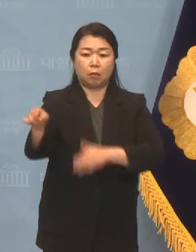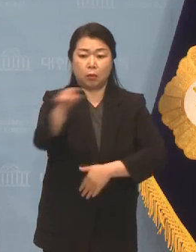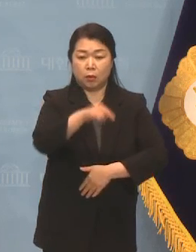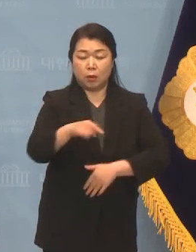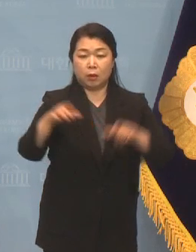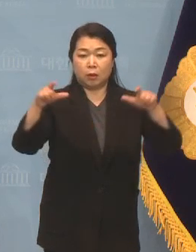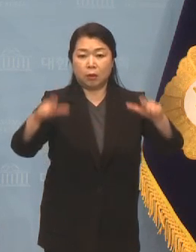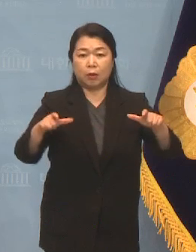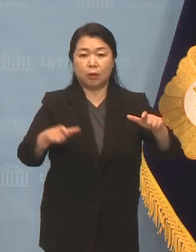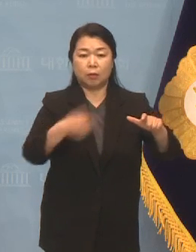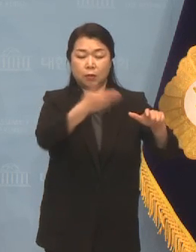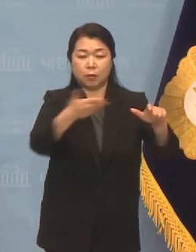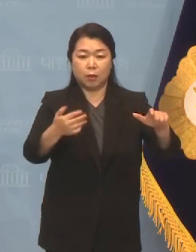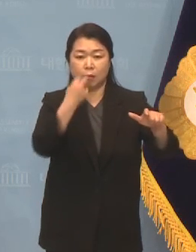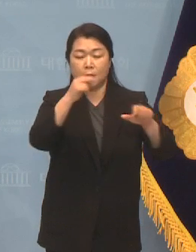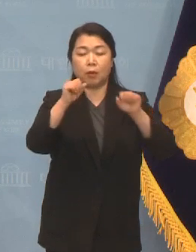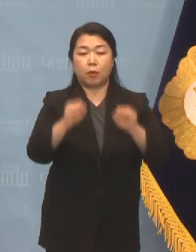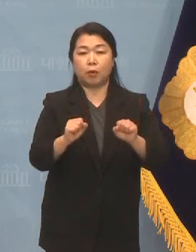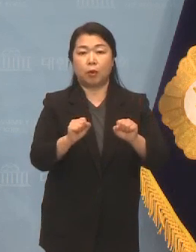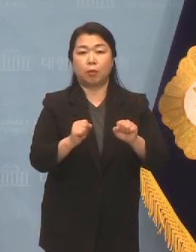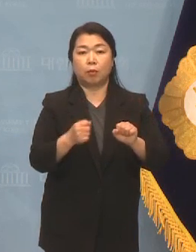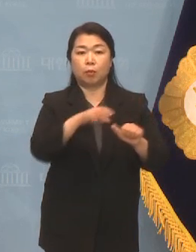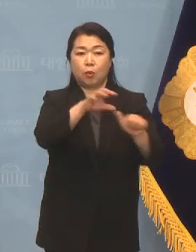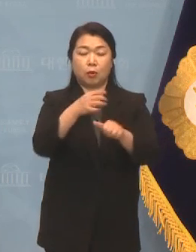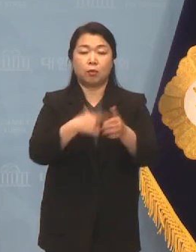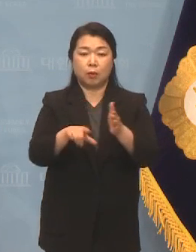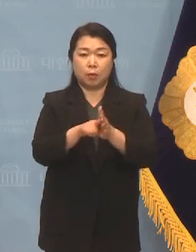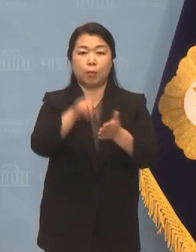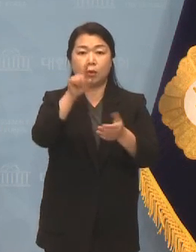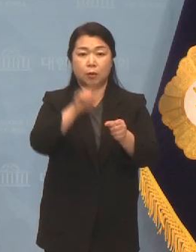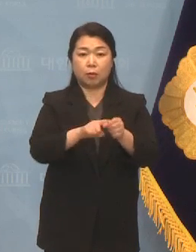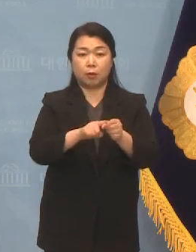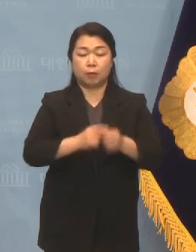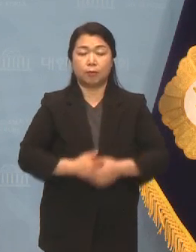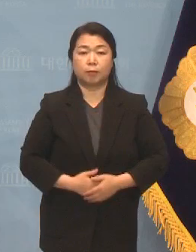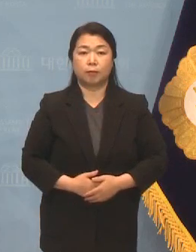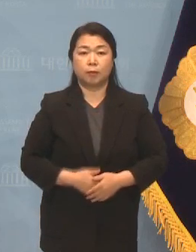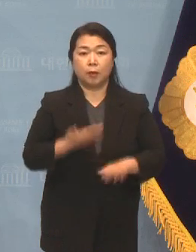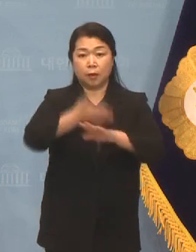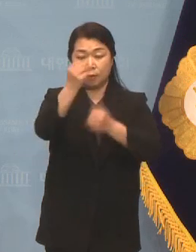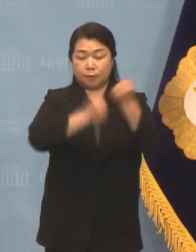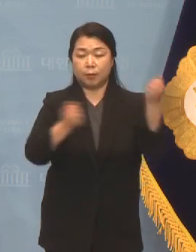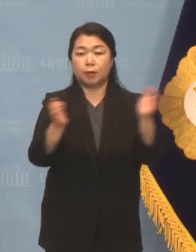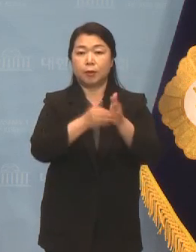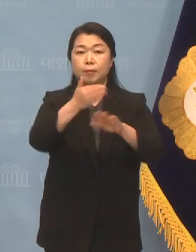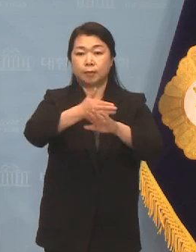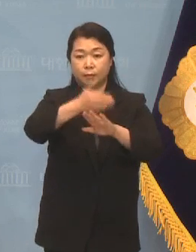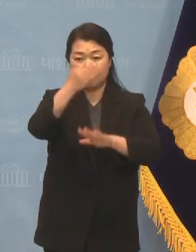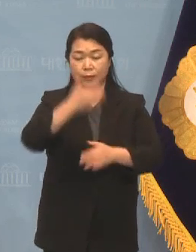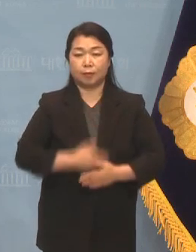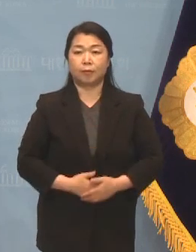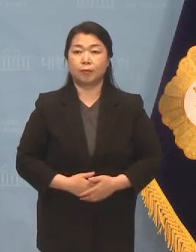하천 생태환경 보존 등을 이슈로 다룰 예정입니다. 이상 브리핑 마칩니다. 감사합니다.